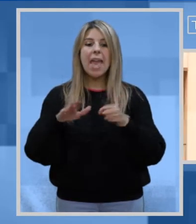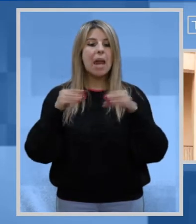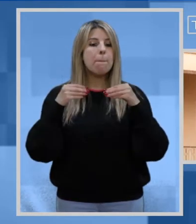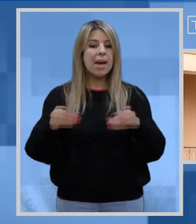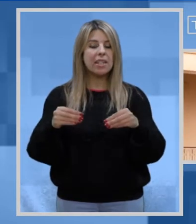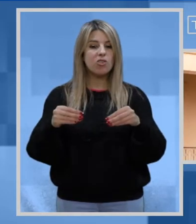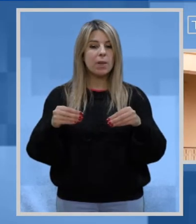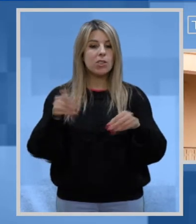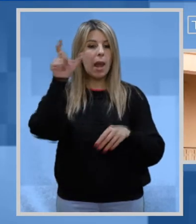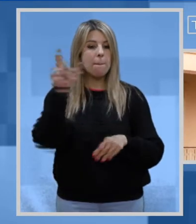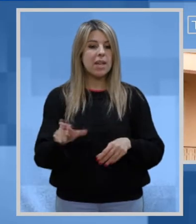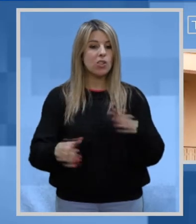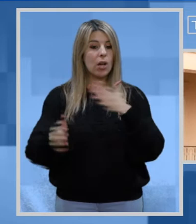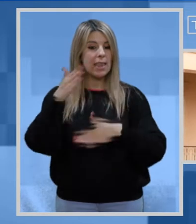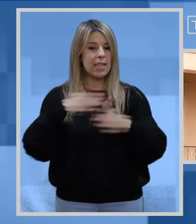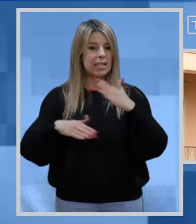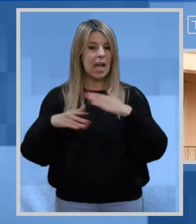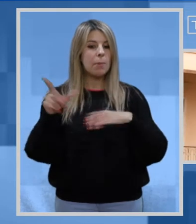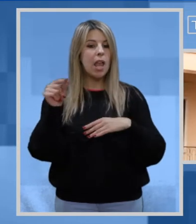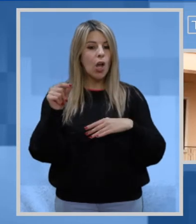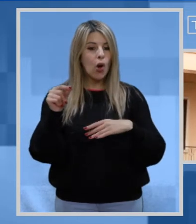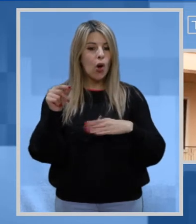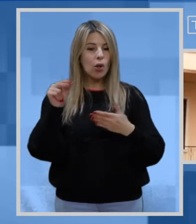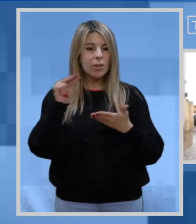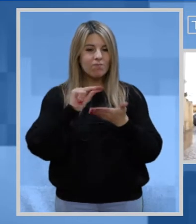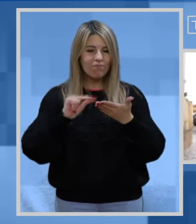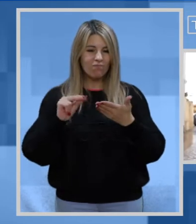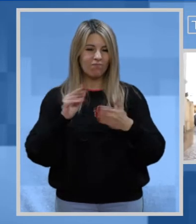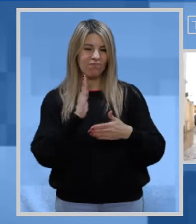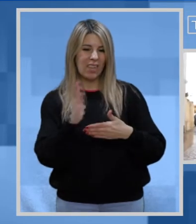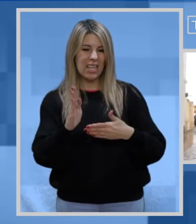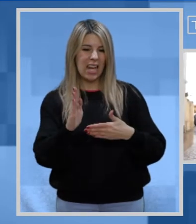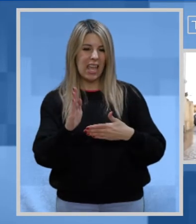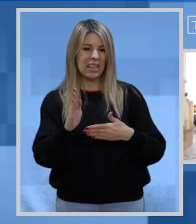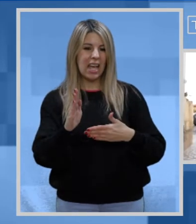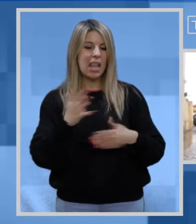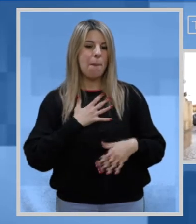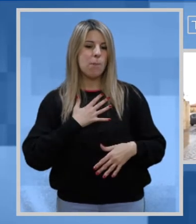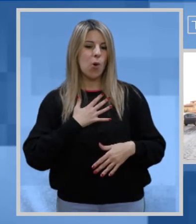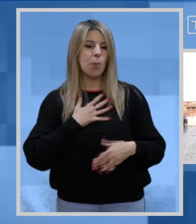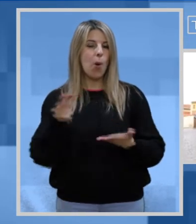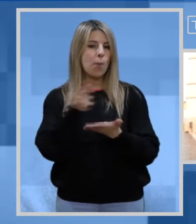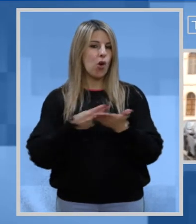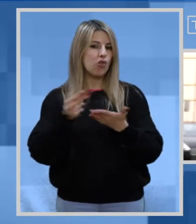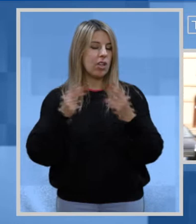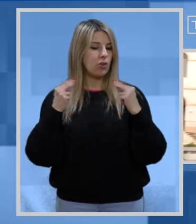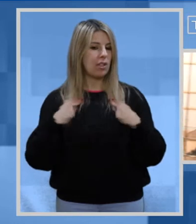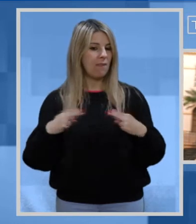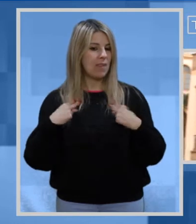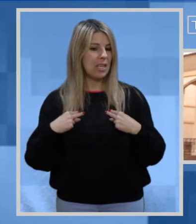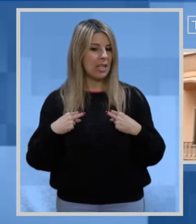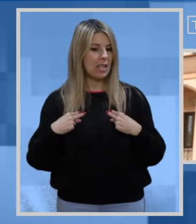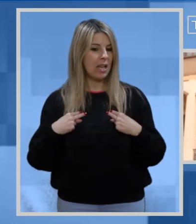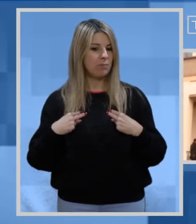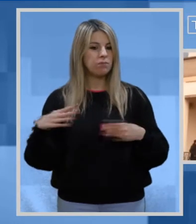partecipazione della persona con disabilità attraverso la redazione diretta del proprio progetto di vita